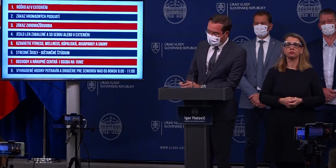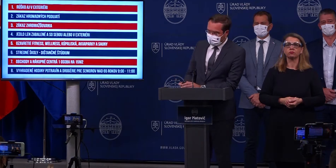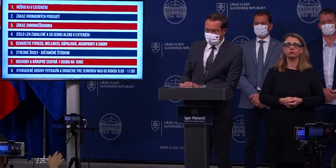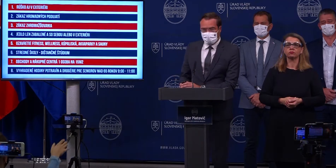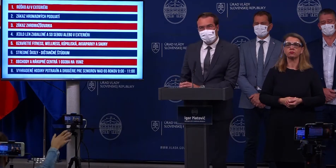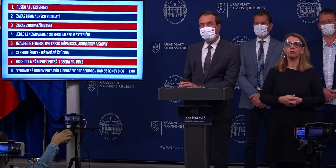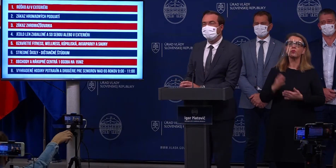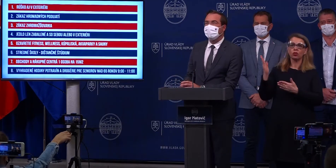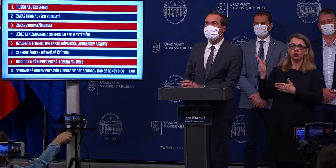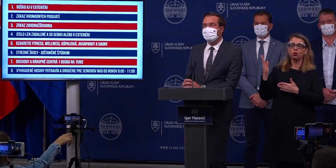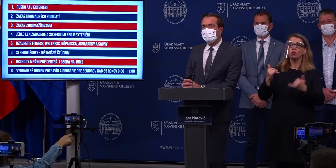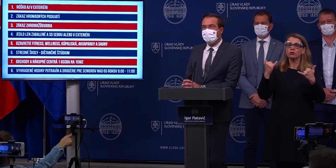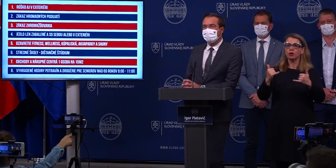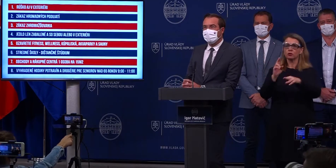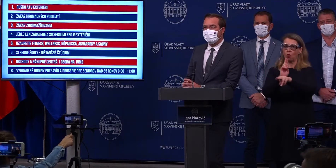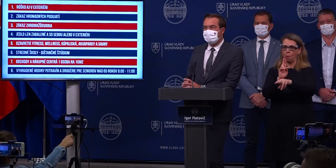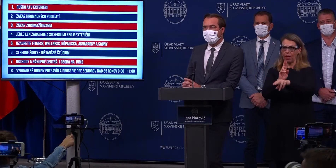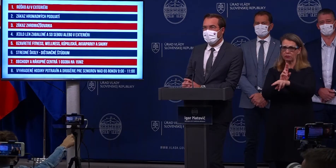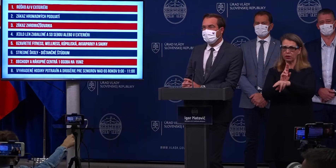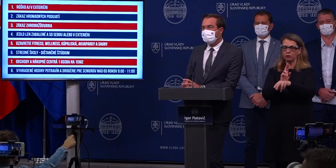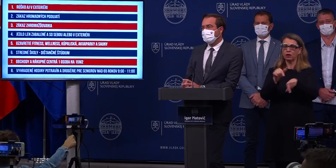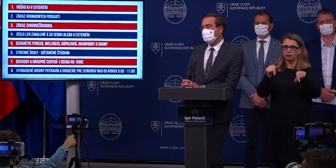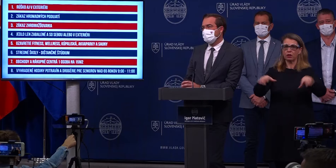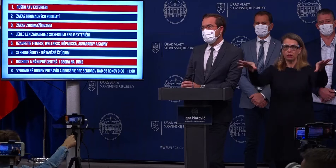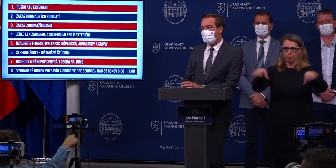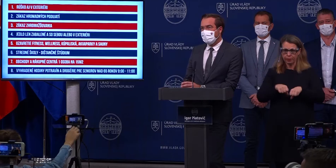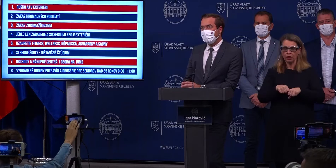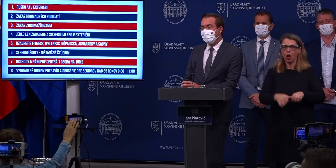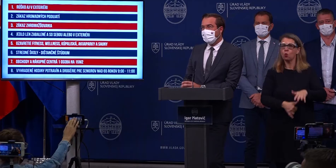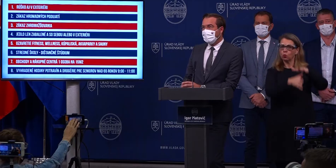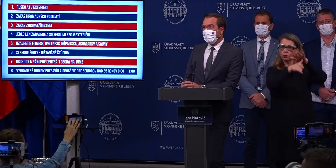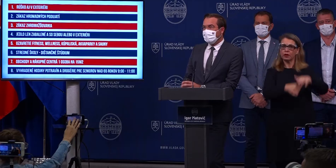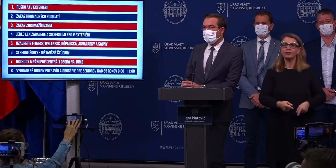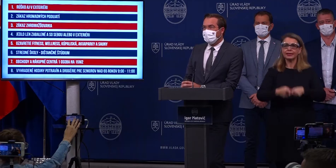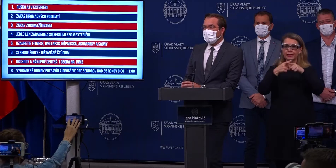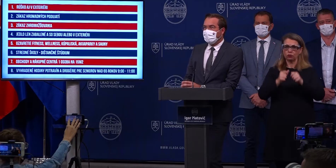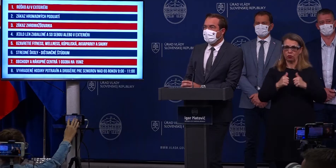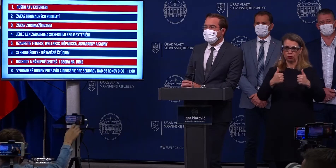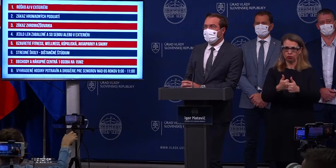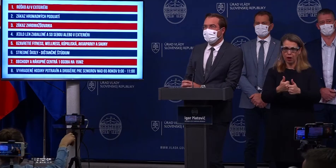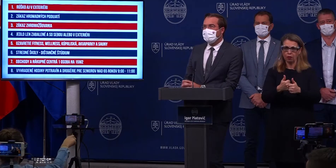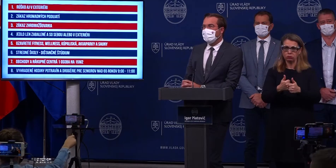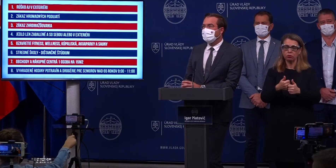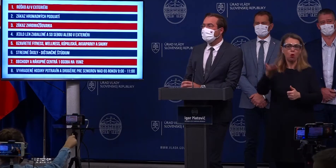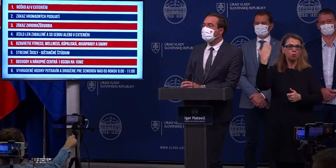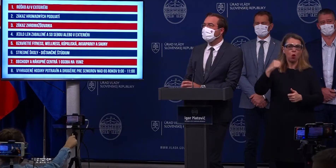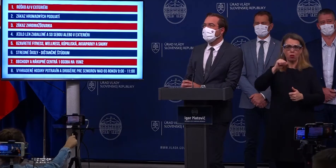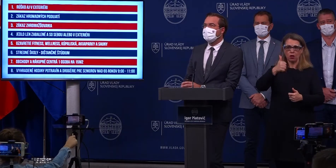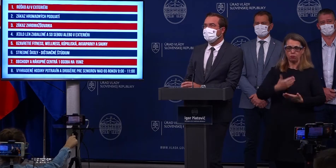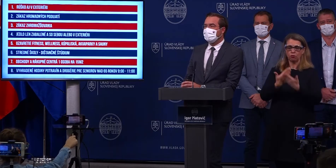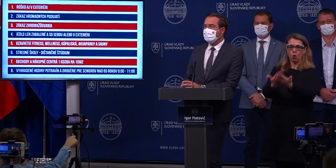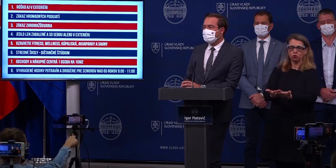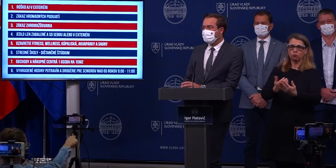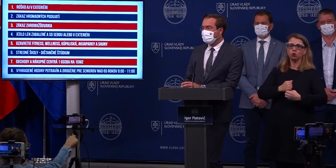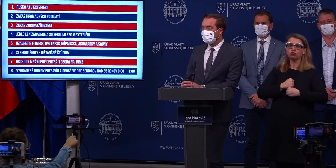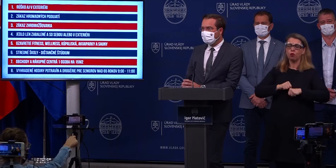Toto sú opatrenia, ktoré dnes prijal ústredný krizový štáb po odporučení Pandemickej komisie. Dovoľte,